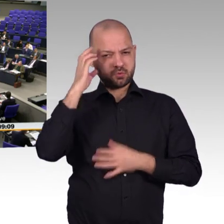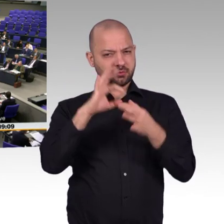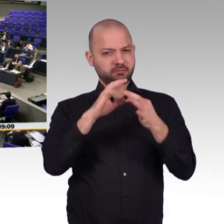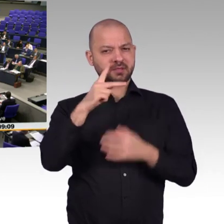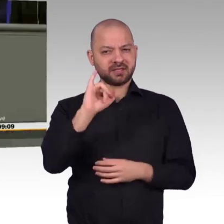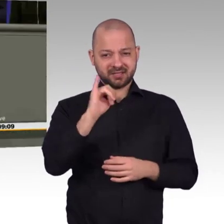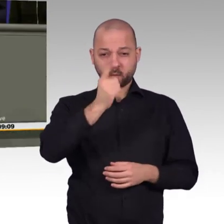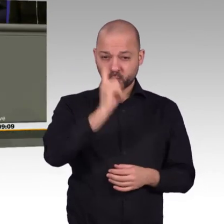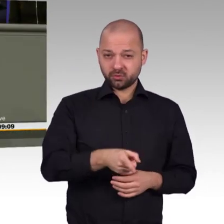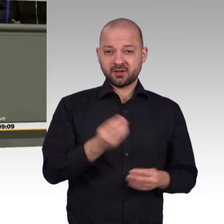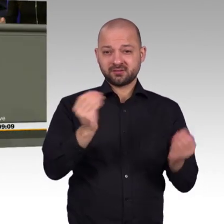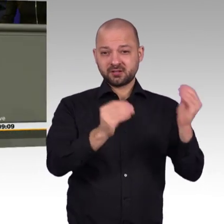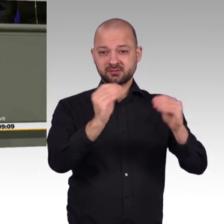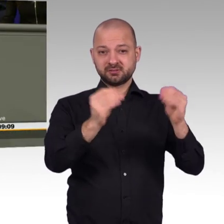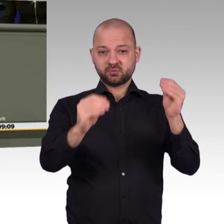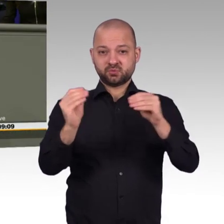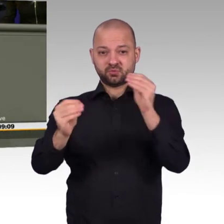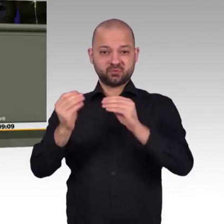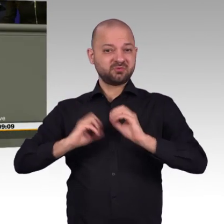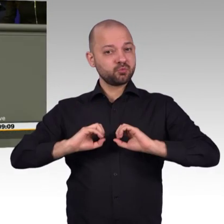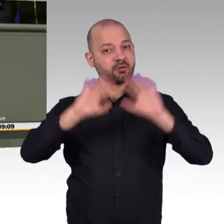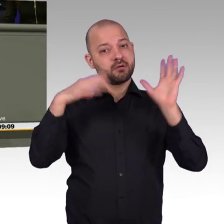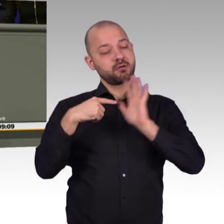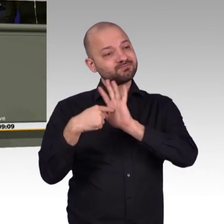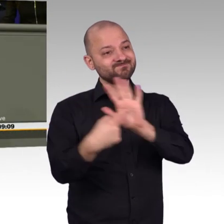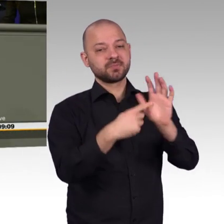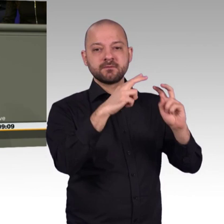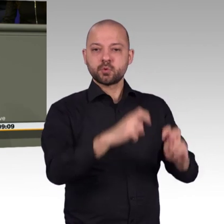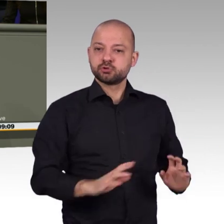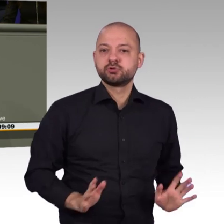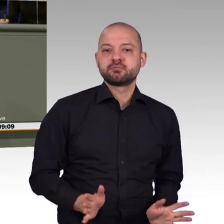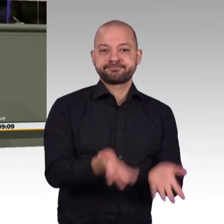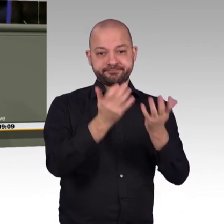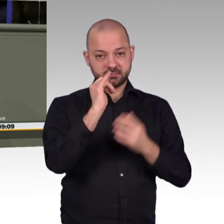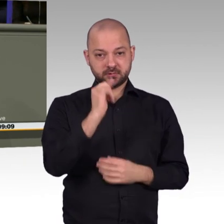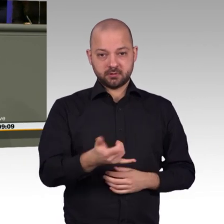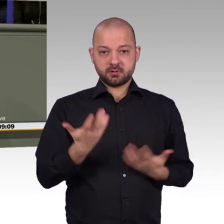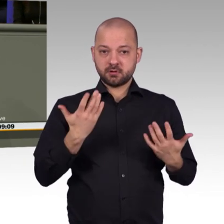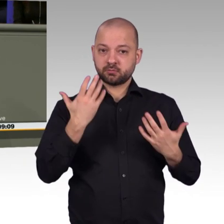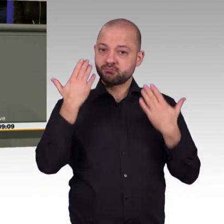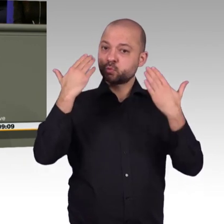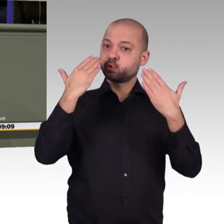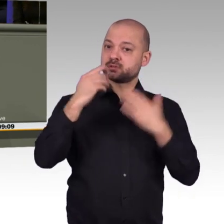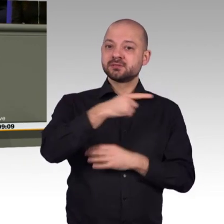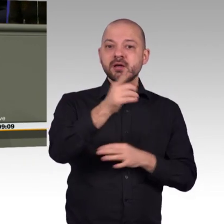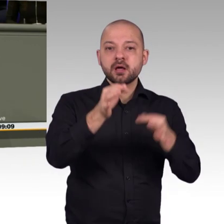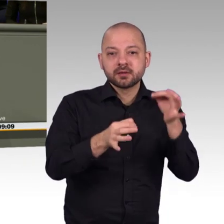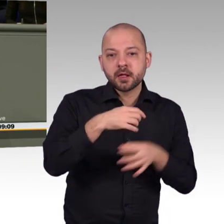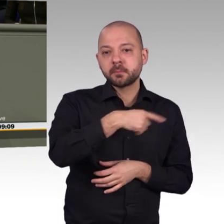Aber Digitalisierung ist nicht nur Technik, ist auch kein Selbstzweck, sondern für uns steht jede Bürgerin und jeder Bürger im Mittelpunkt. Wir wollen eine